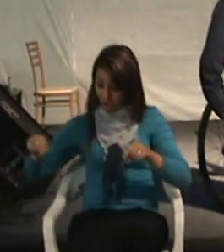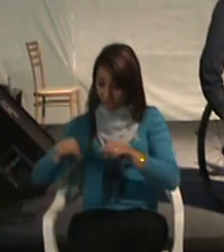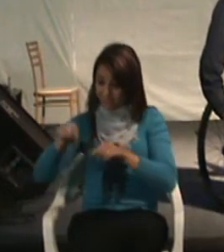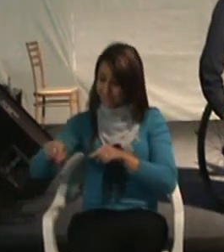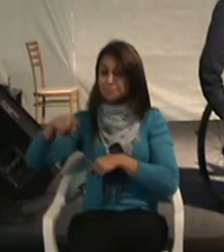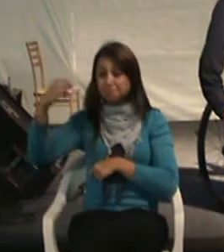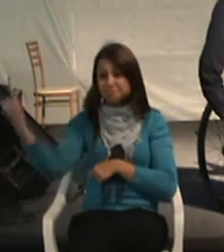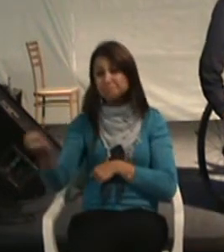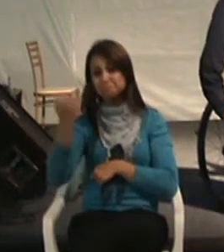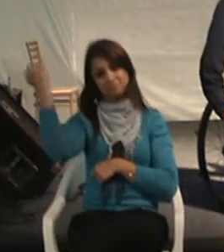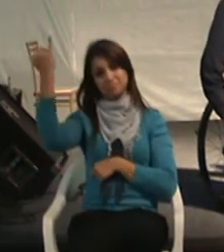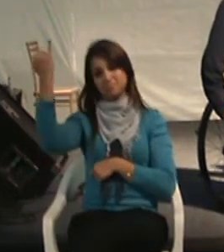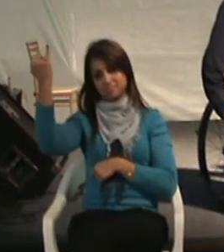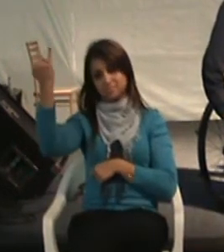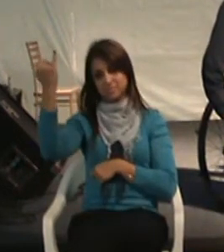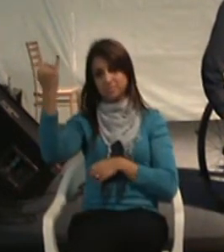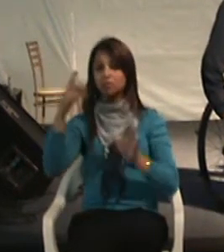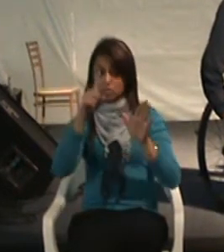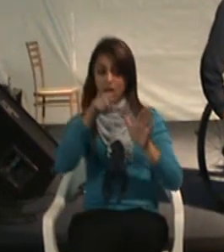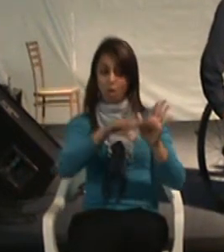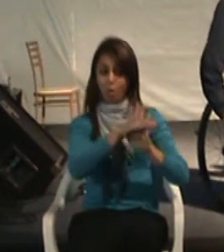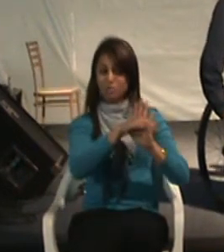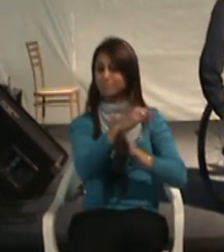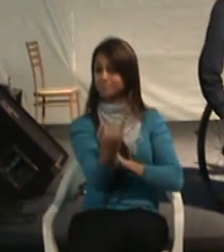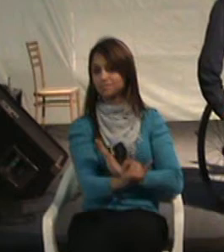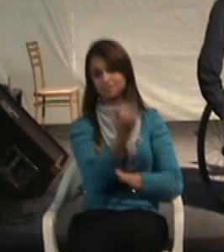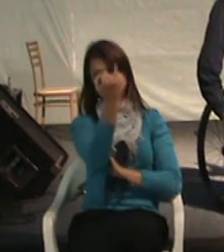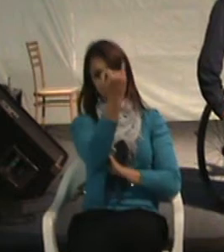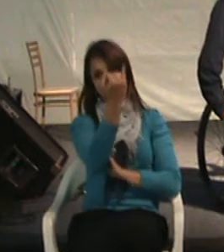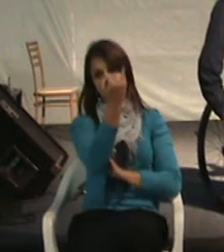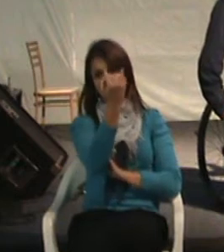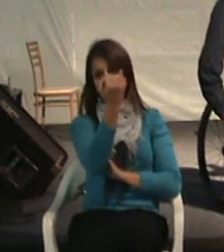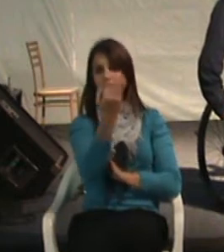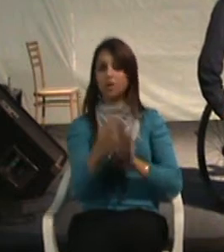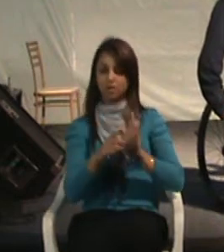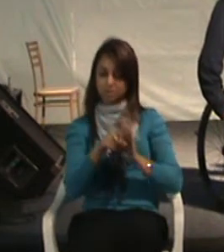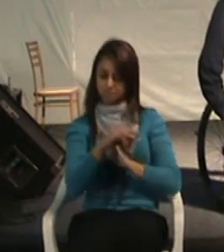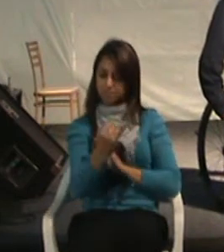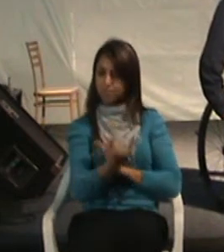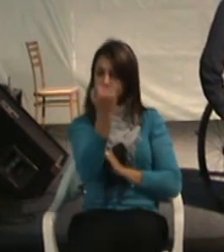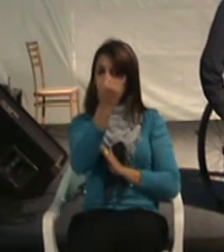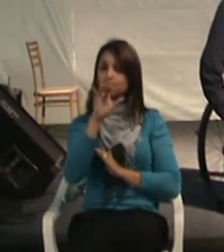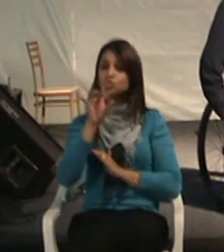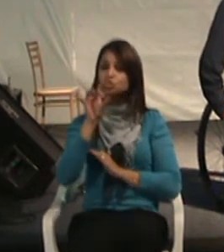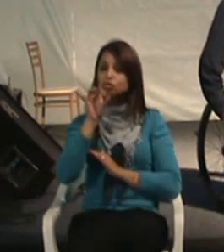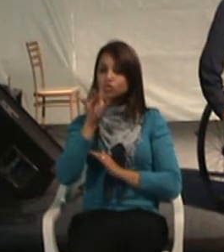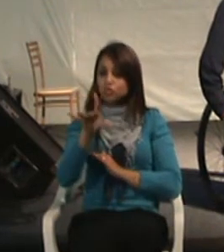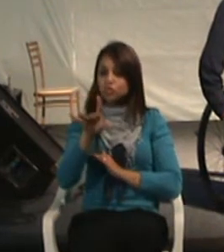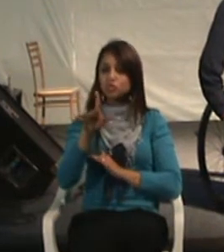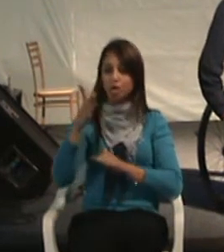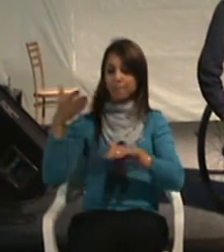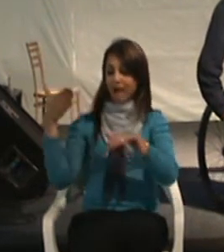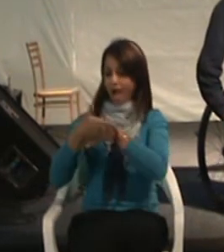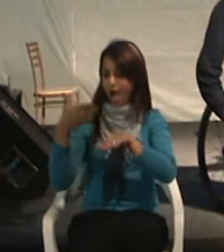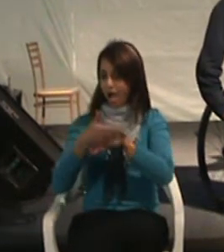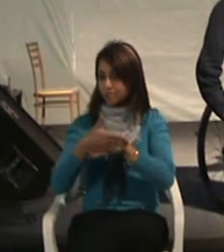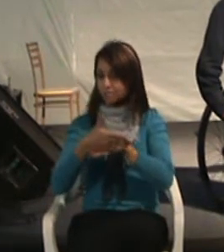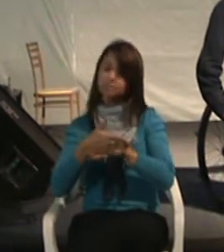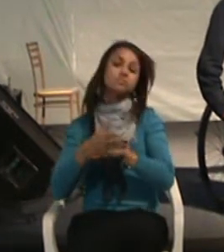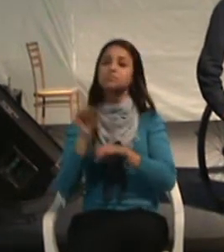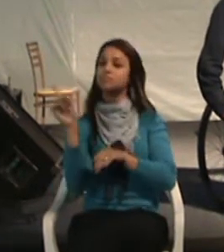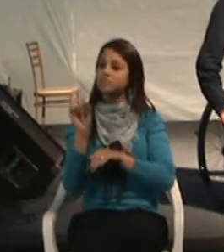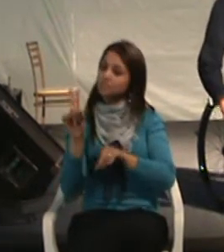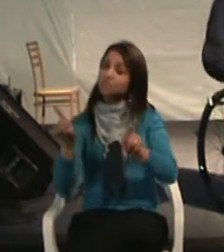importante. É um conceito importante. Um conceito importante não só para a acessibilidade, mas